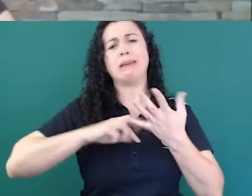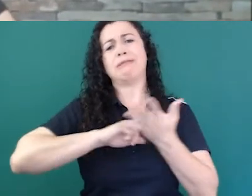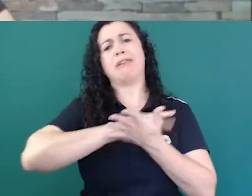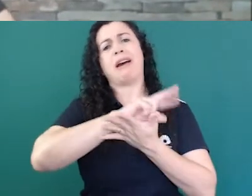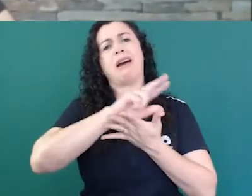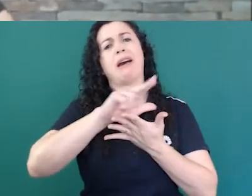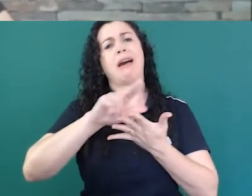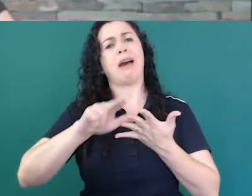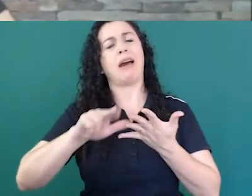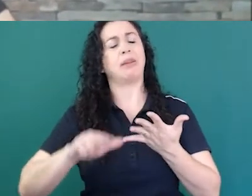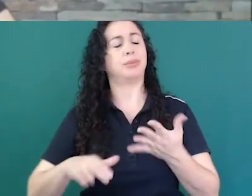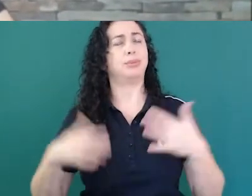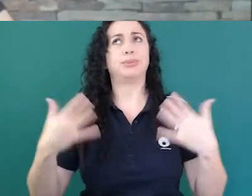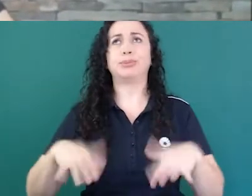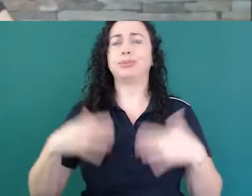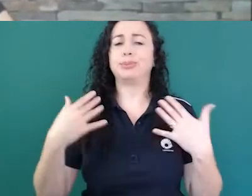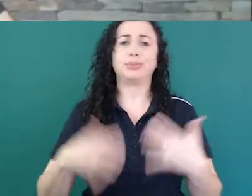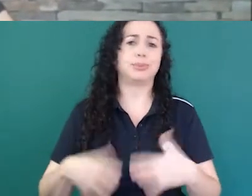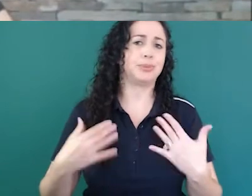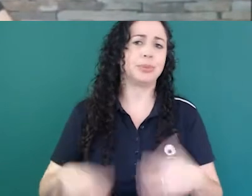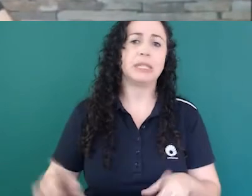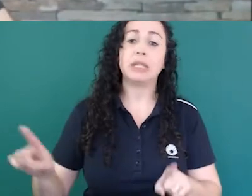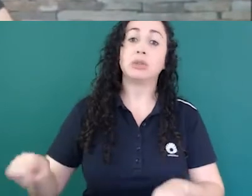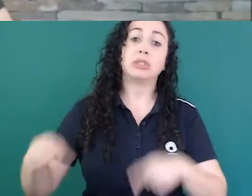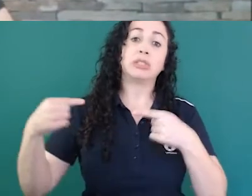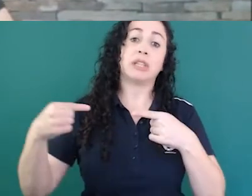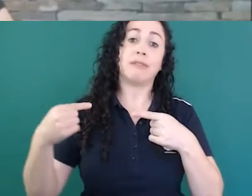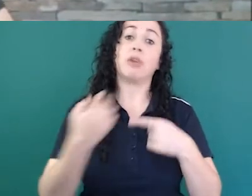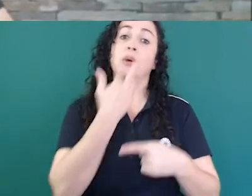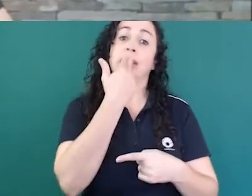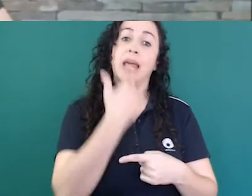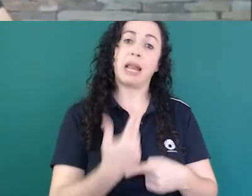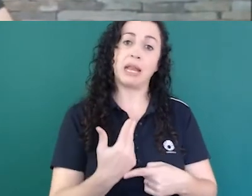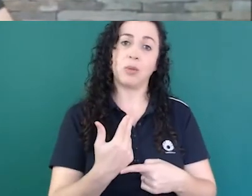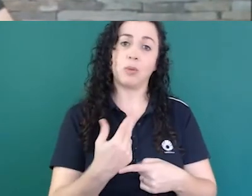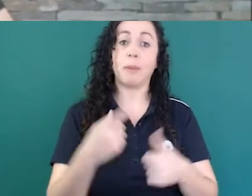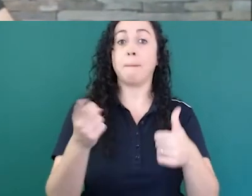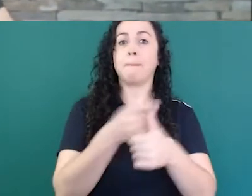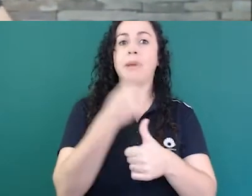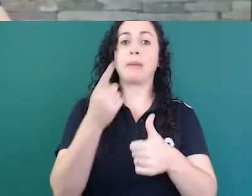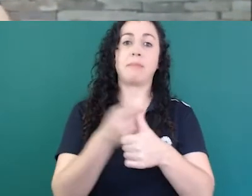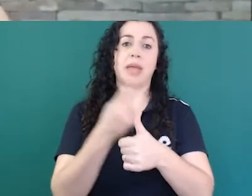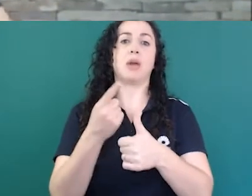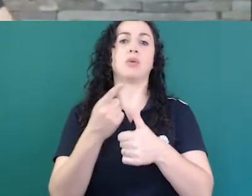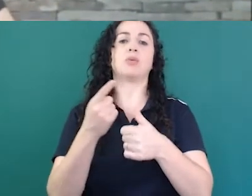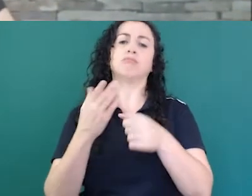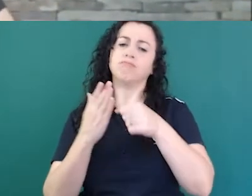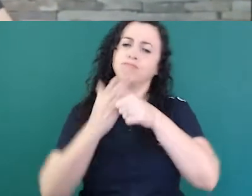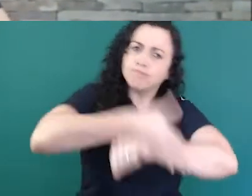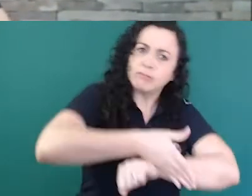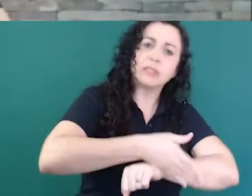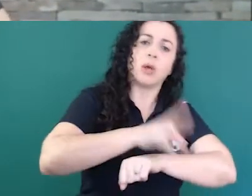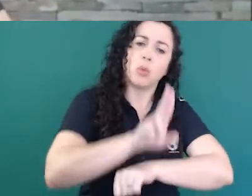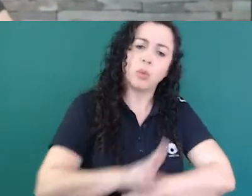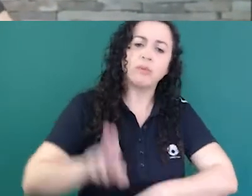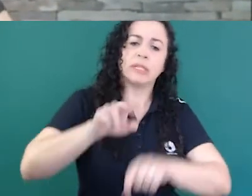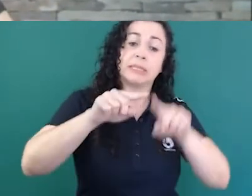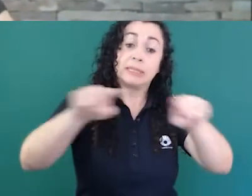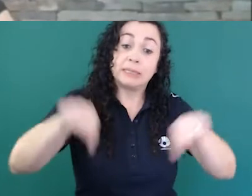desafio dessa língua entrar realmente dentro das salas de aula porque a gente está falando da universidade a